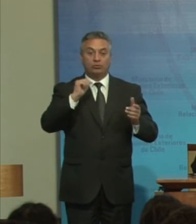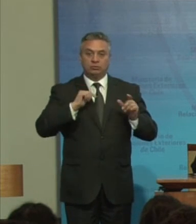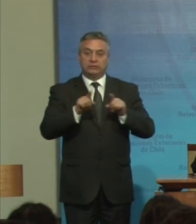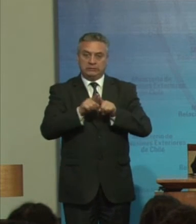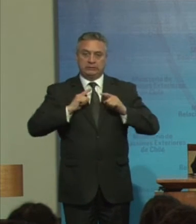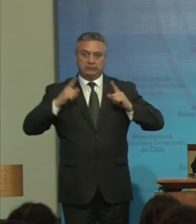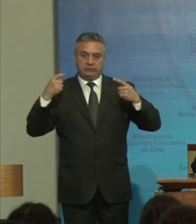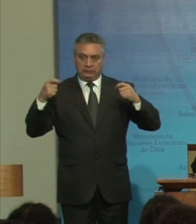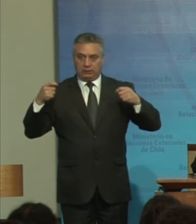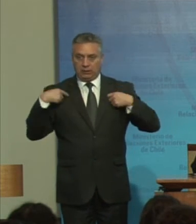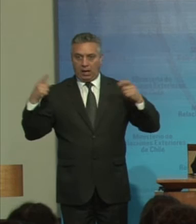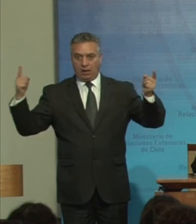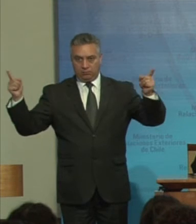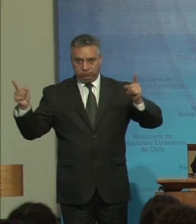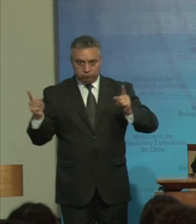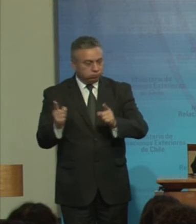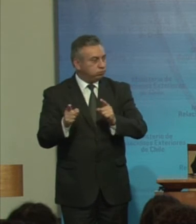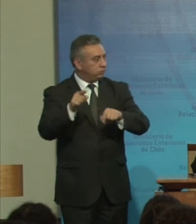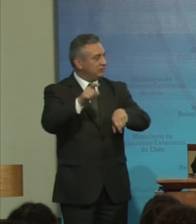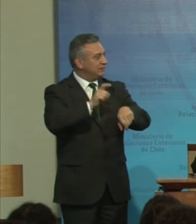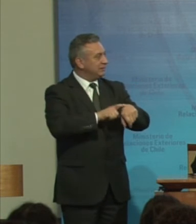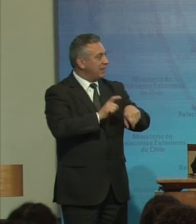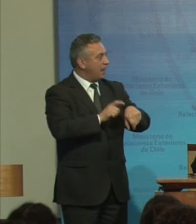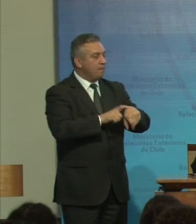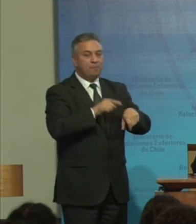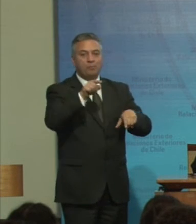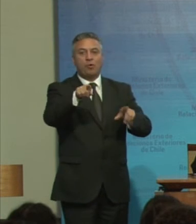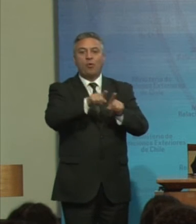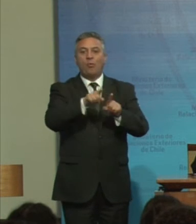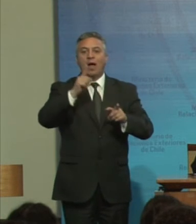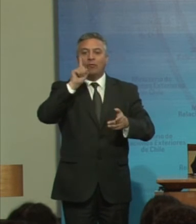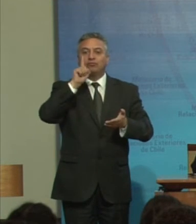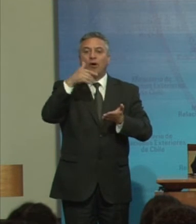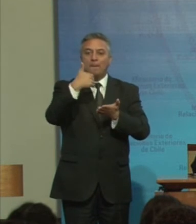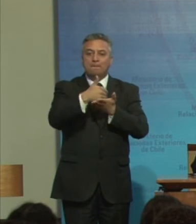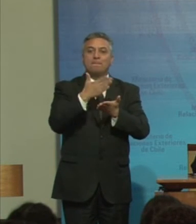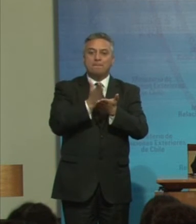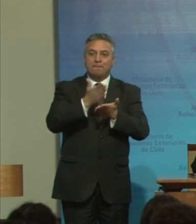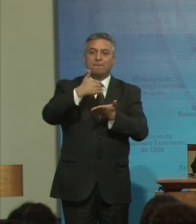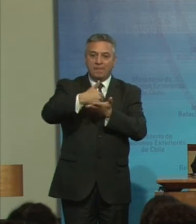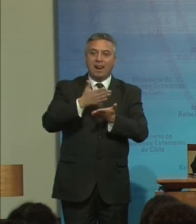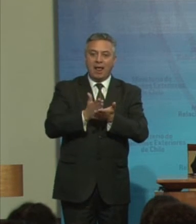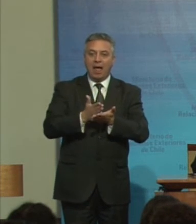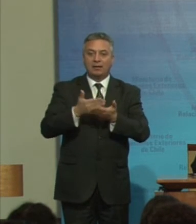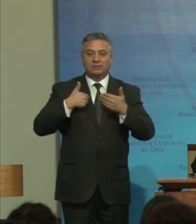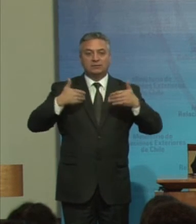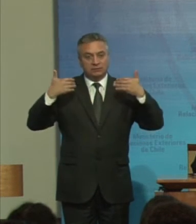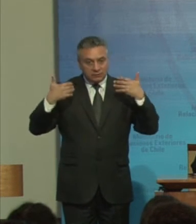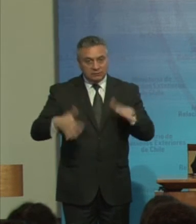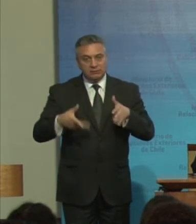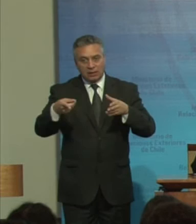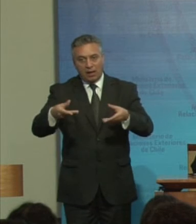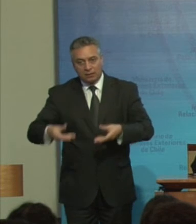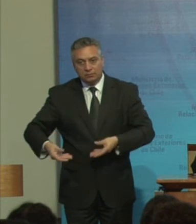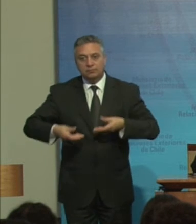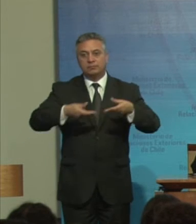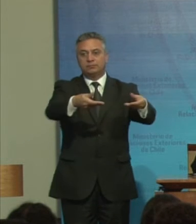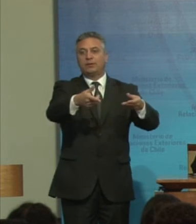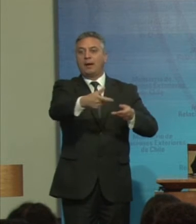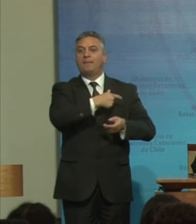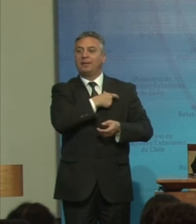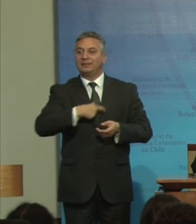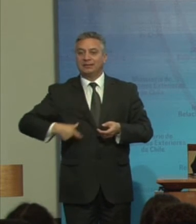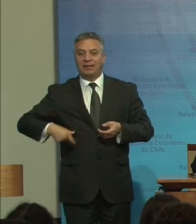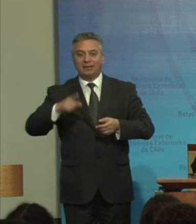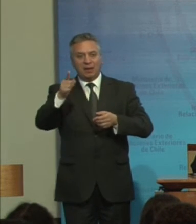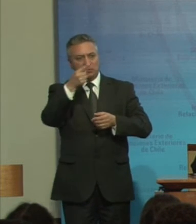En el tiempo Que me toca Del plan Que nos Tocó entregar A la presidenta Hace unas semanas